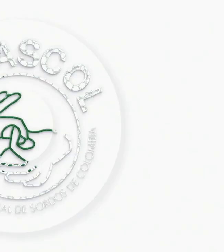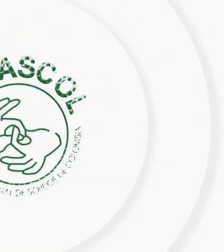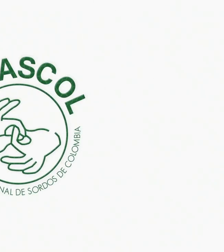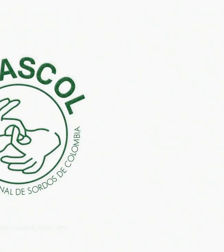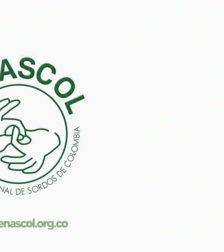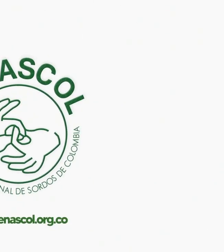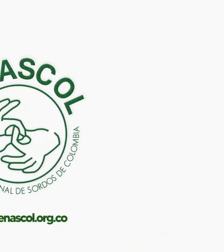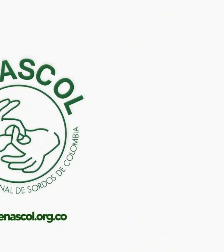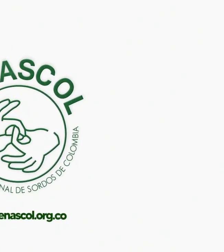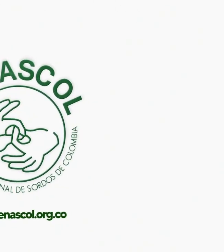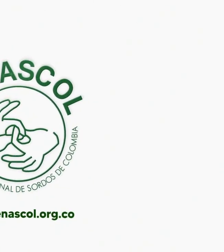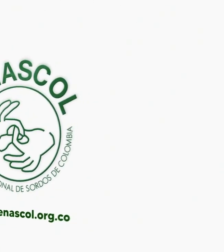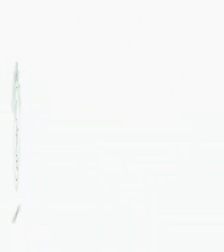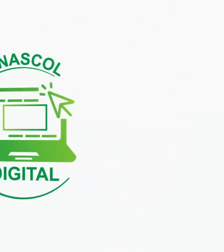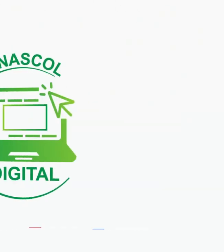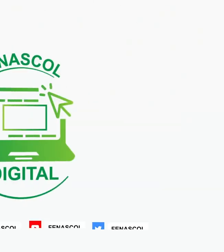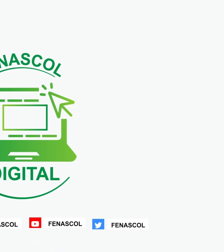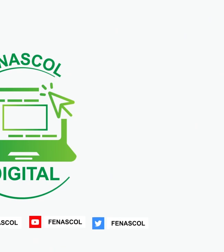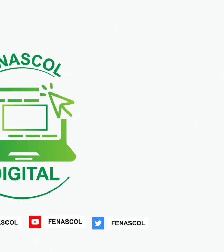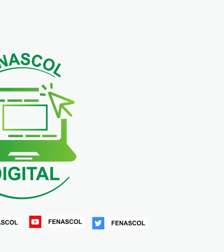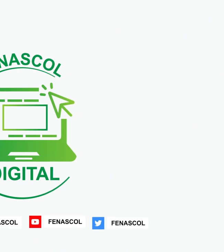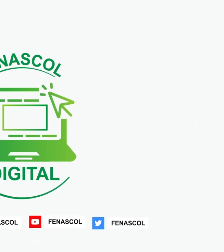Gracias por ver el video.